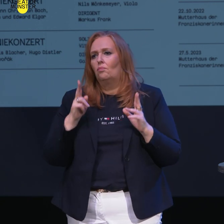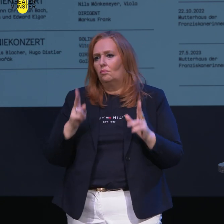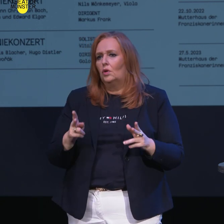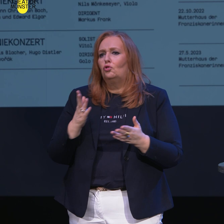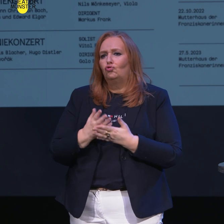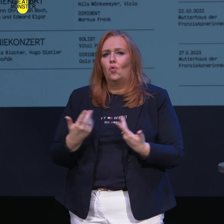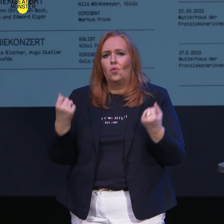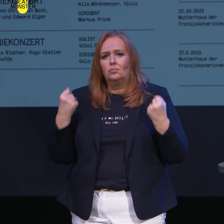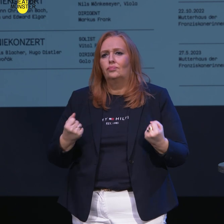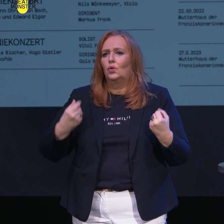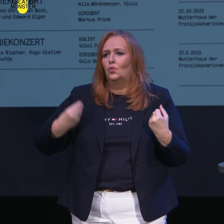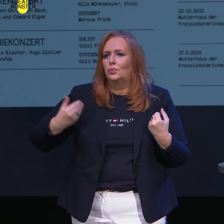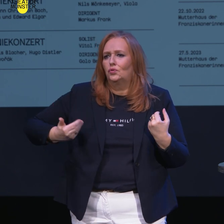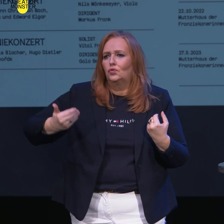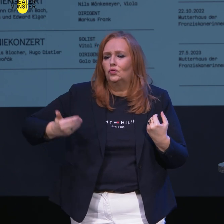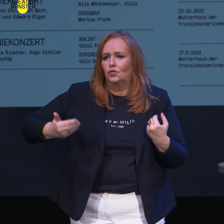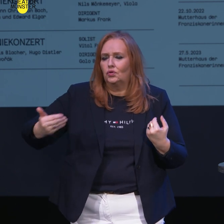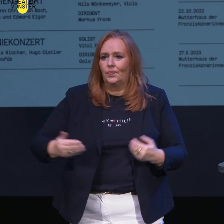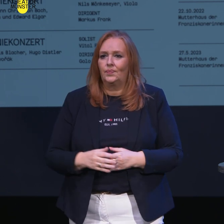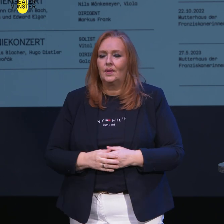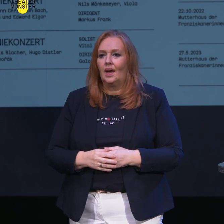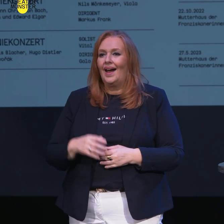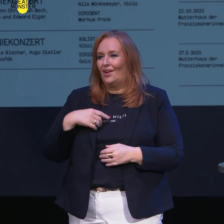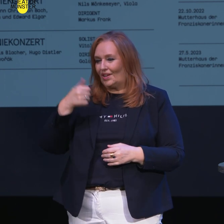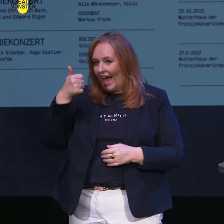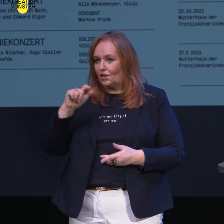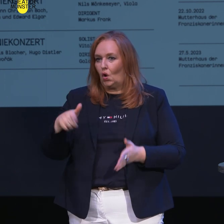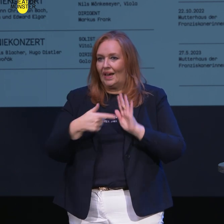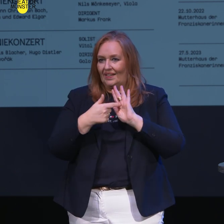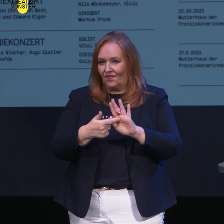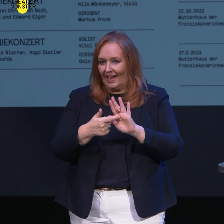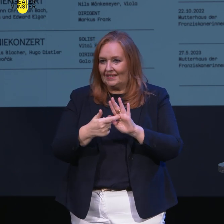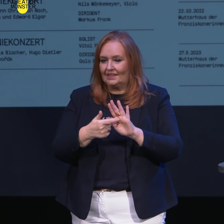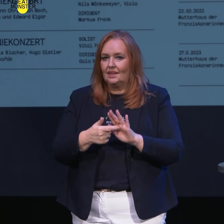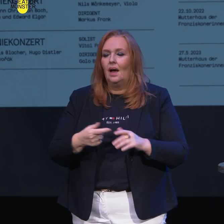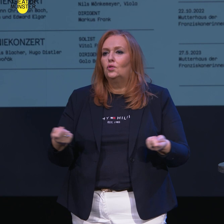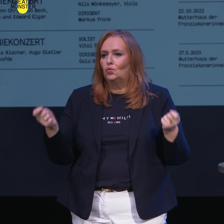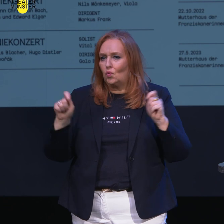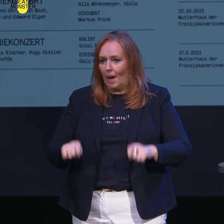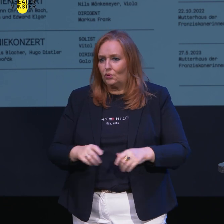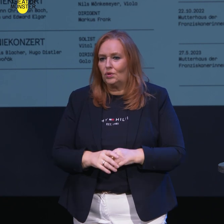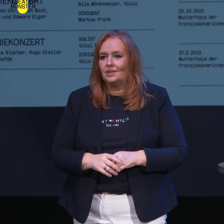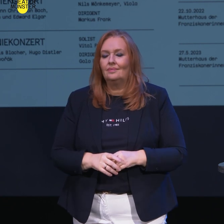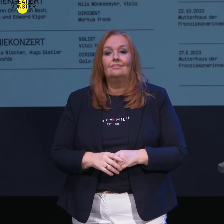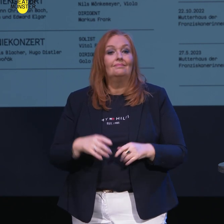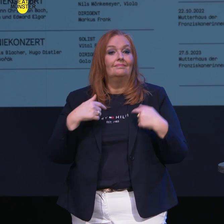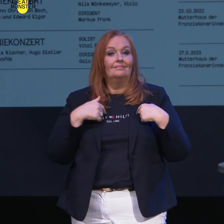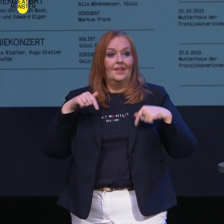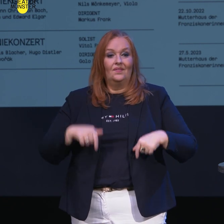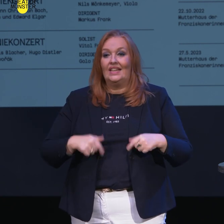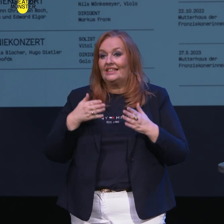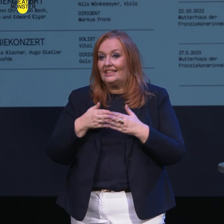inzwischen etabliert und sehr gut angenommen. Und auf eines darf ich noch ganz besonders hinweisen. Abschließend nämlich das, was wir